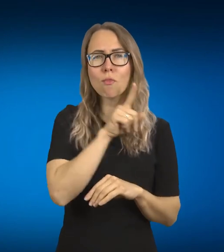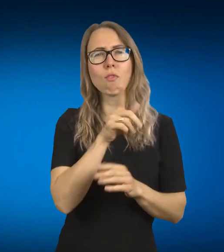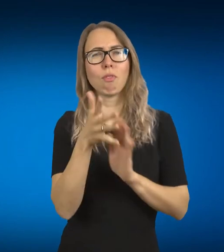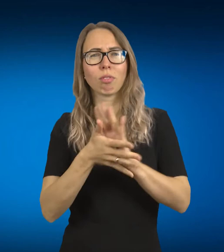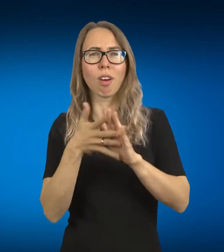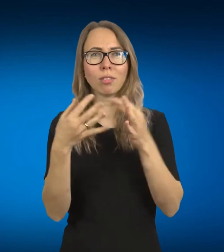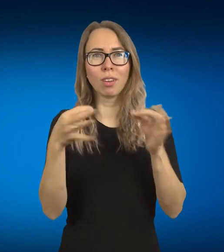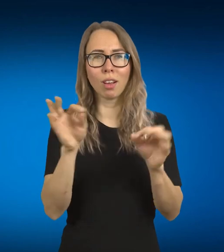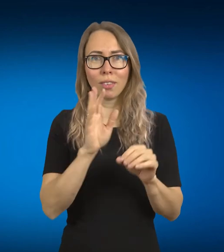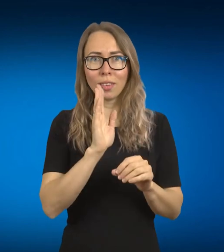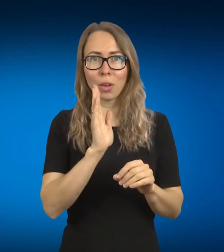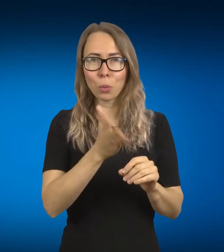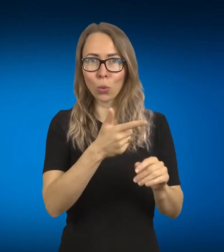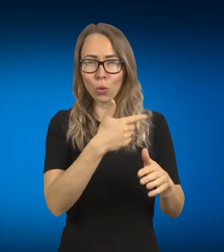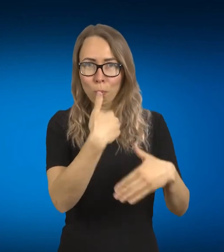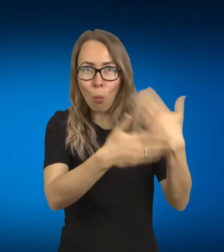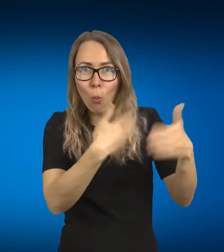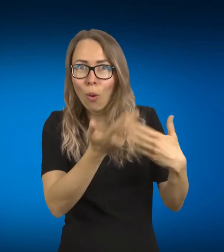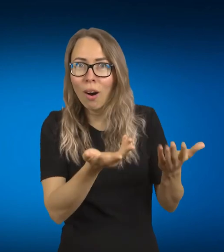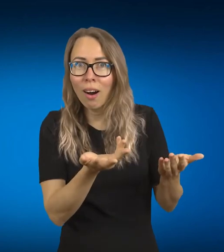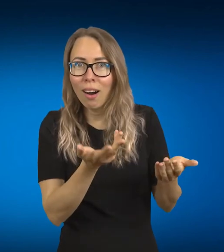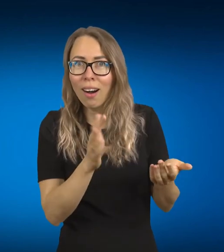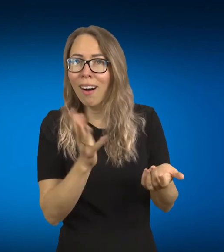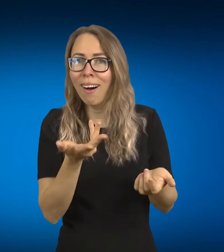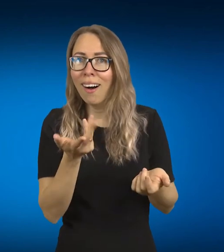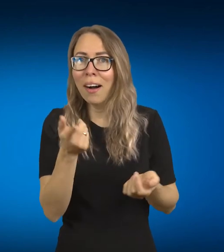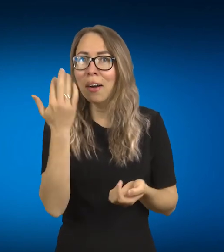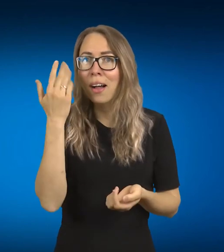tu, tai, kad tu šneki, nu vėlgi apie tą kalbos.